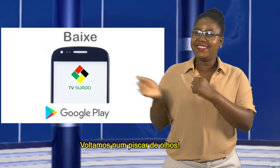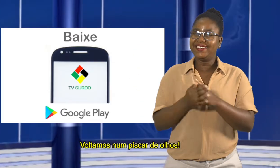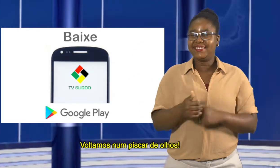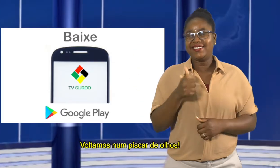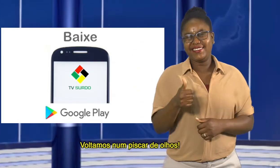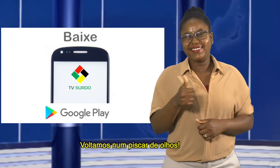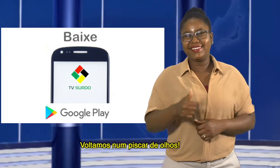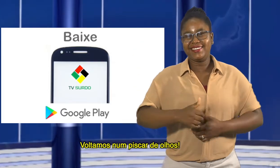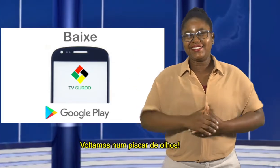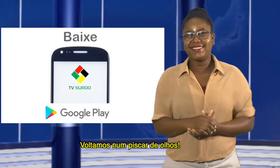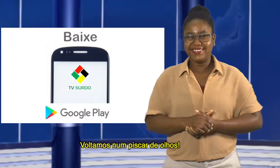Voltamos num piscar de olhos.